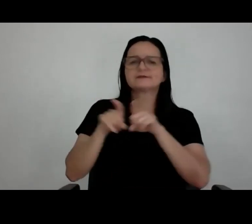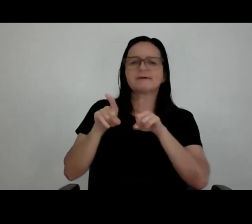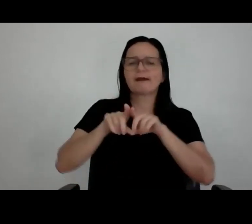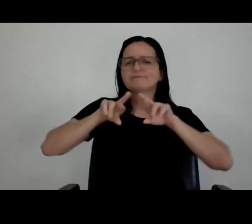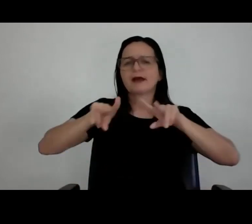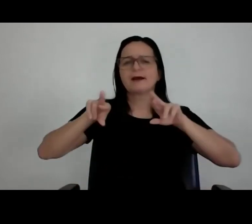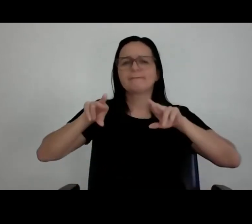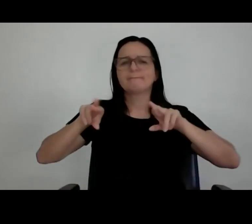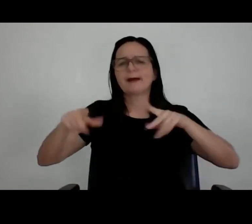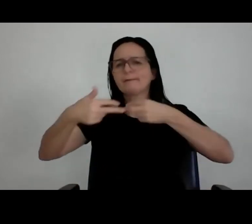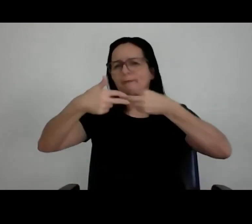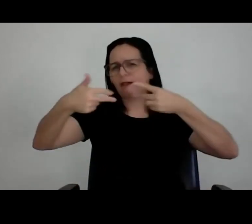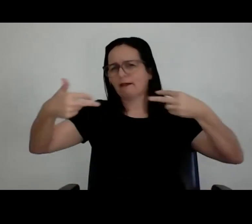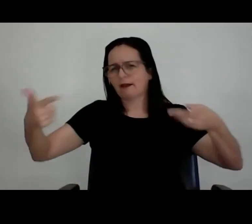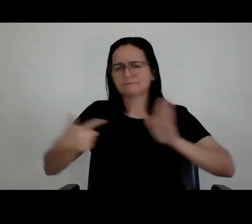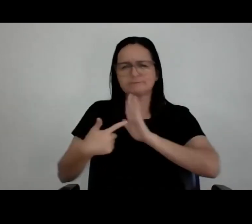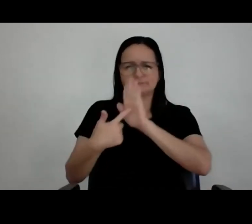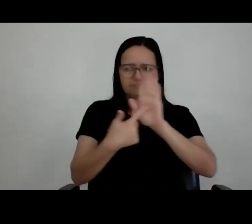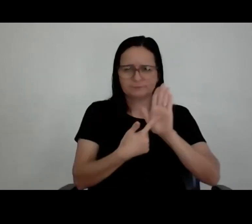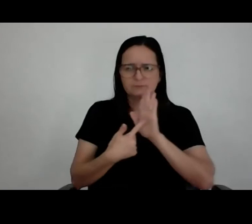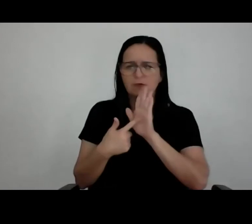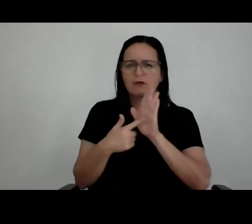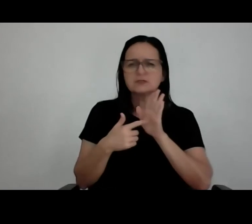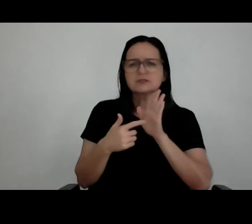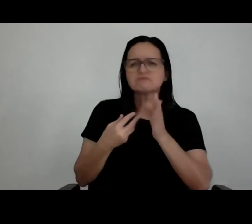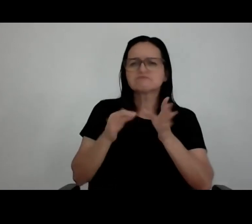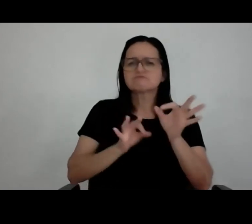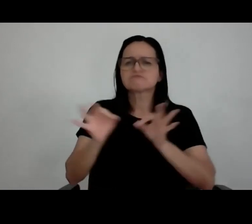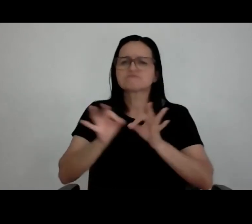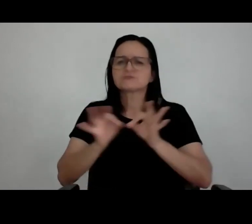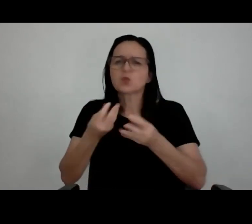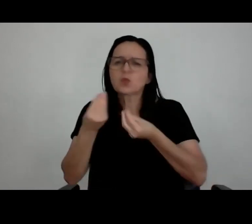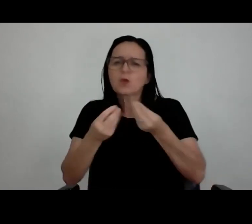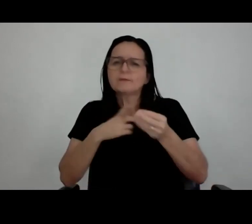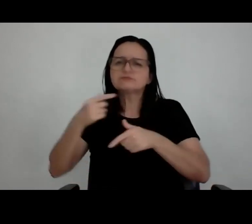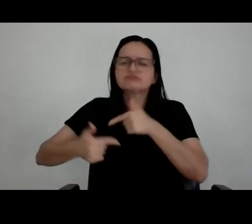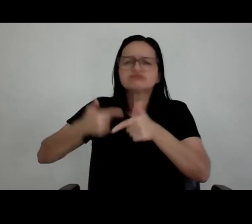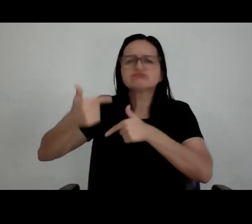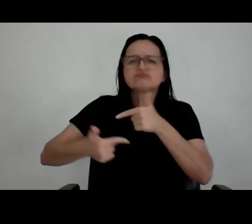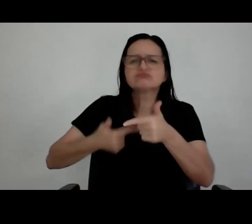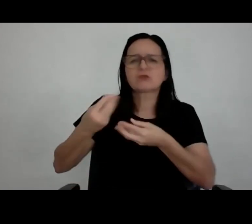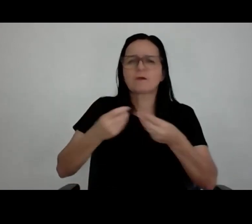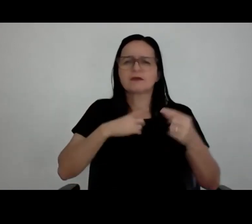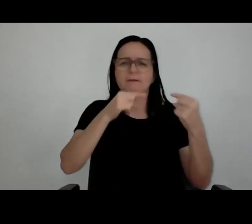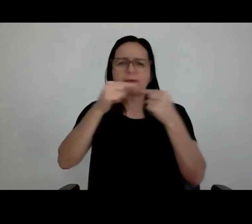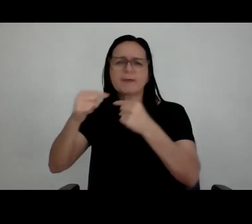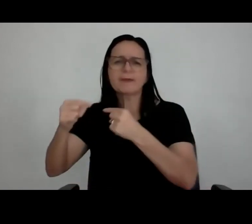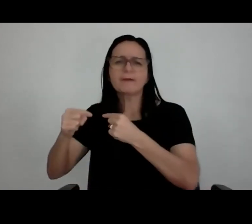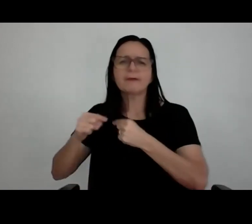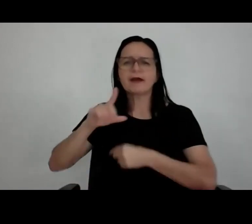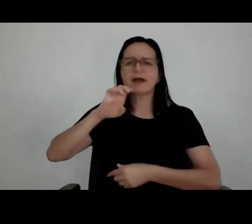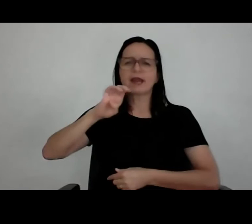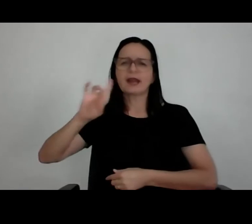Sunset. Então, a gente começou ali uma linha de... E a gente não queria fazer palcos com LED, né? Palco, bota LED em tudo. Não, a queria que